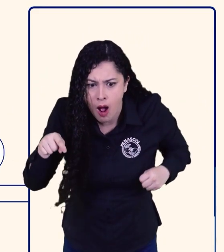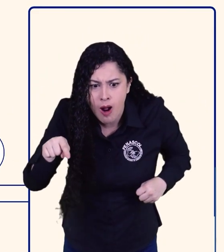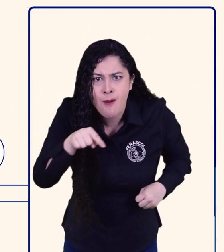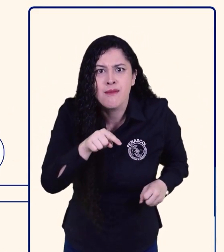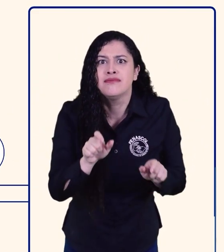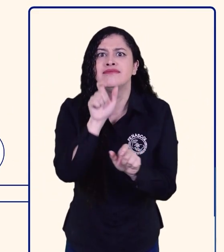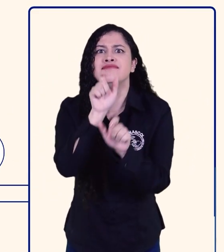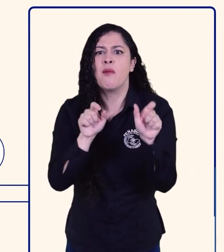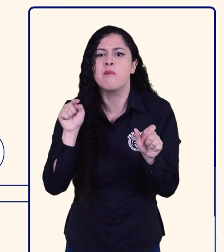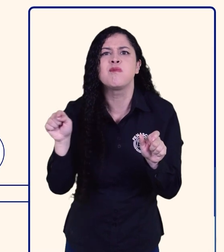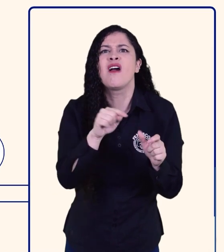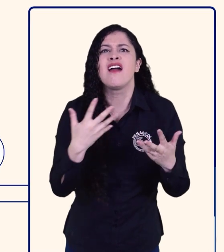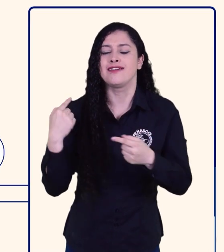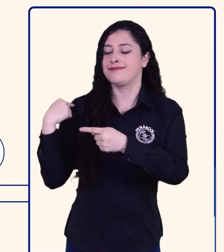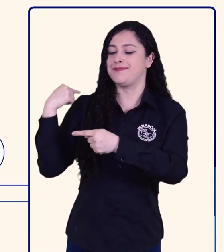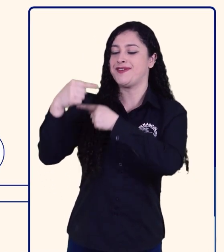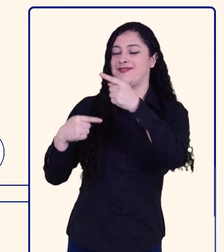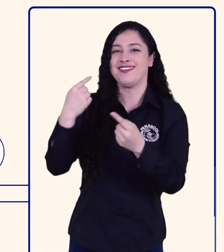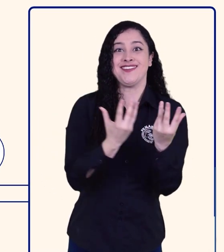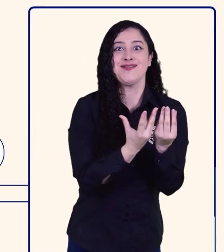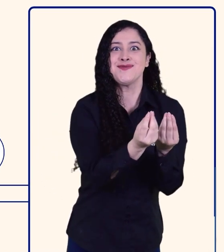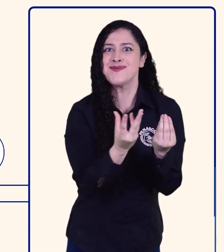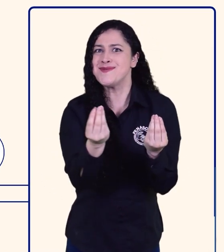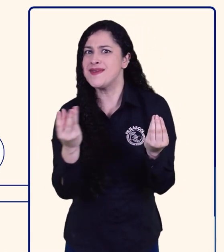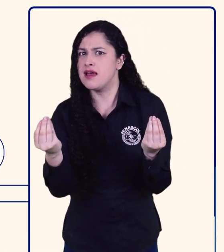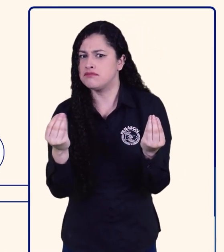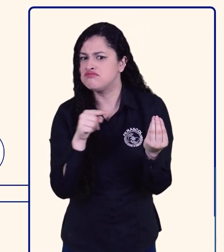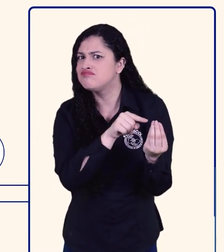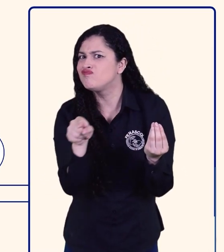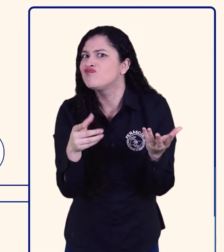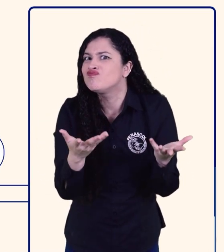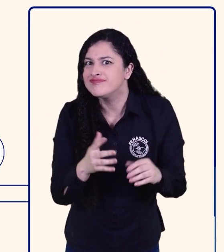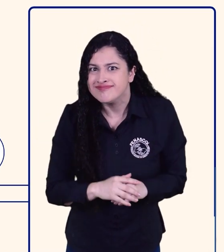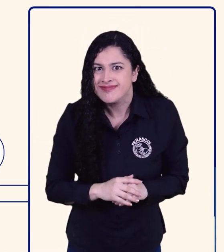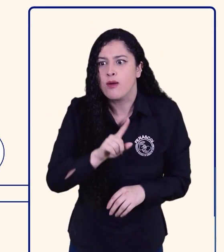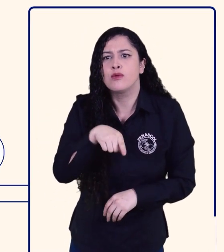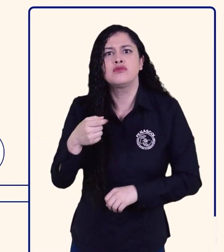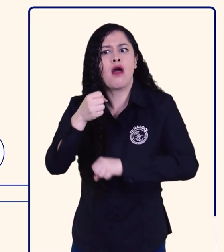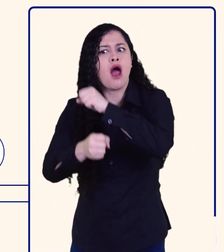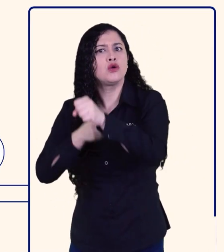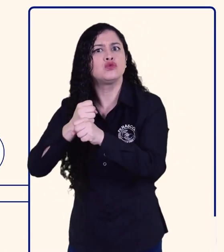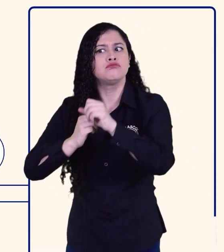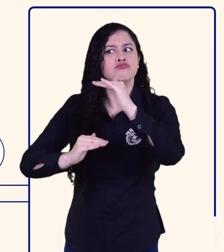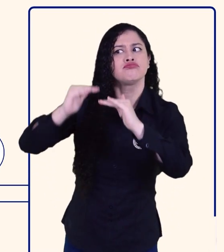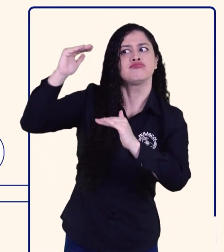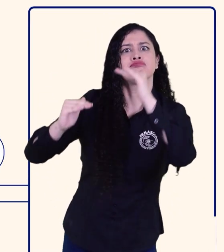De estos nuevos registros, los usuarios pertenecen a diferentes etnias y edades.